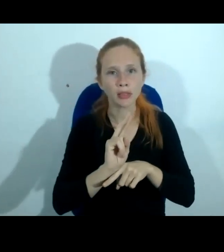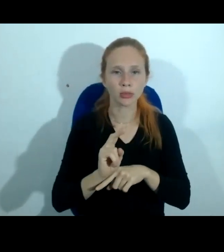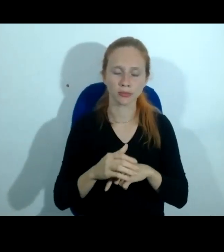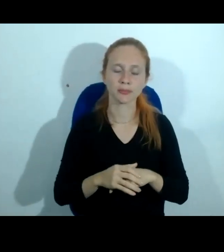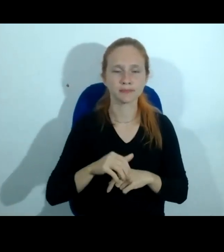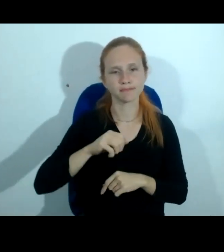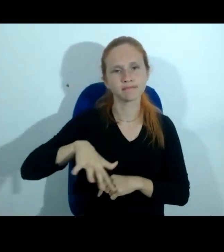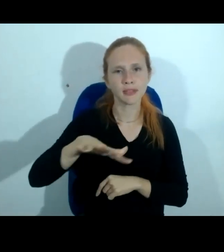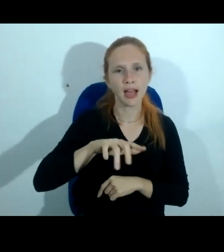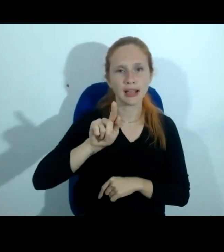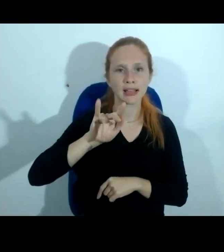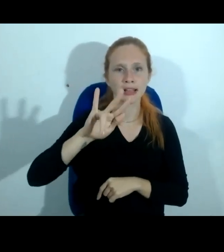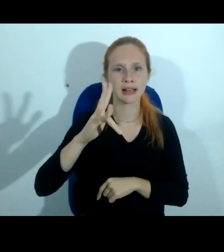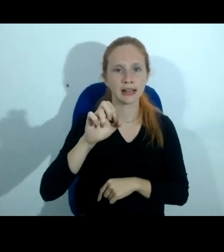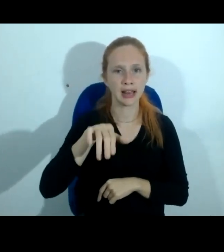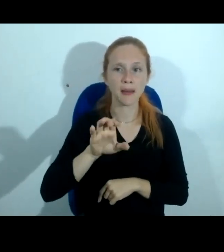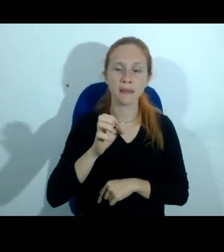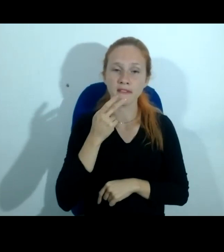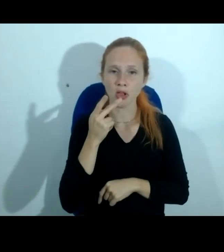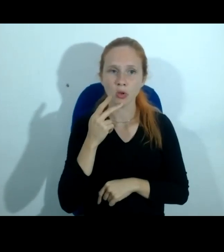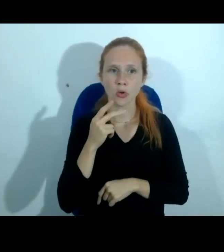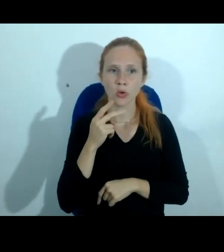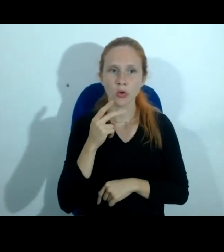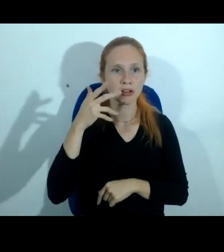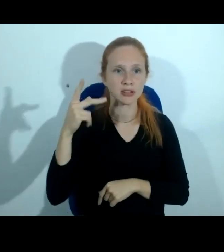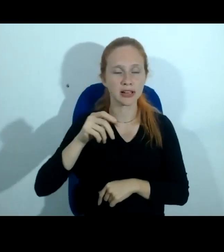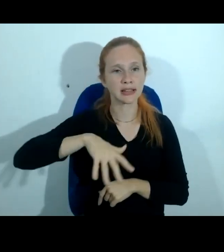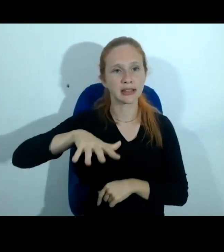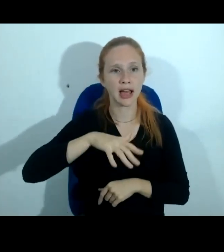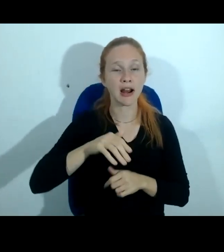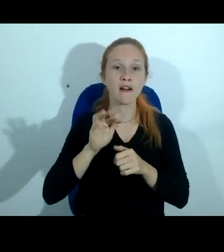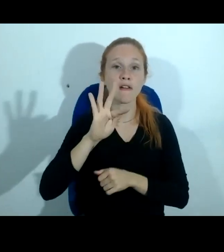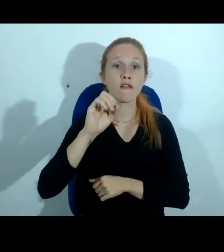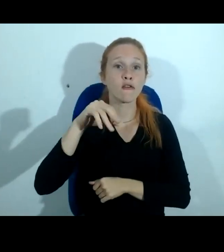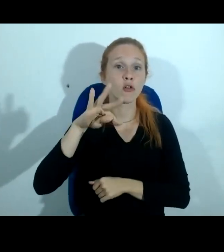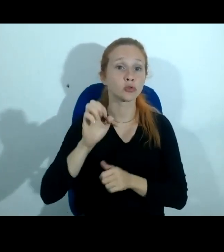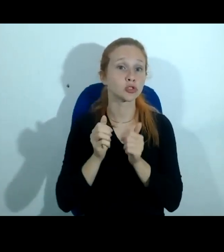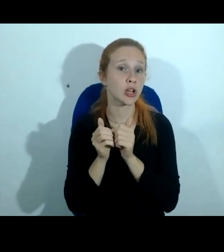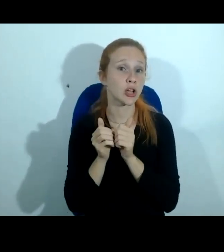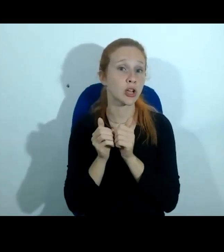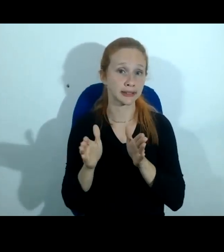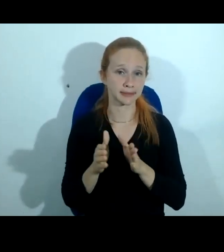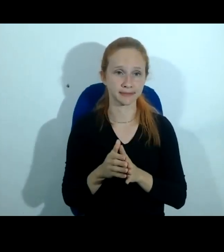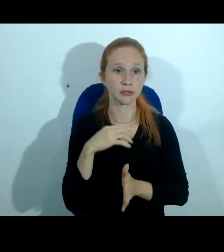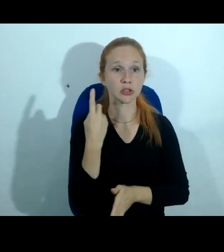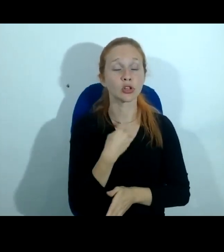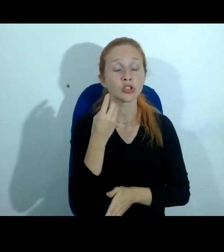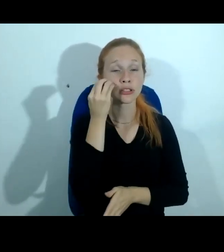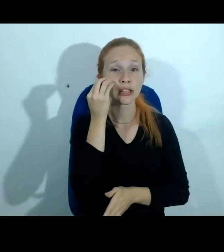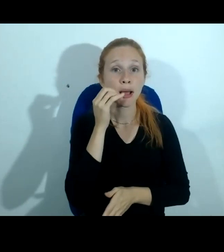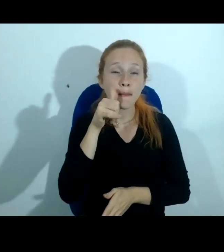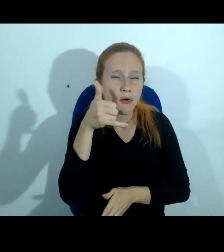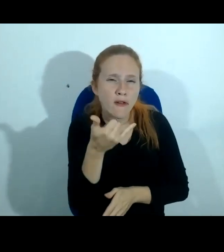na linha do que o doutor Guilherme expôs na palestra dele que é na área das fontes abertas a gente tenta aproveitar aquilo que está disponível